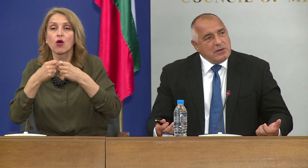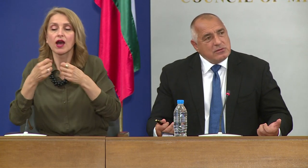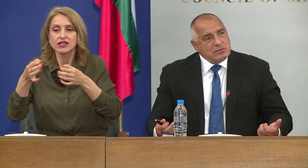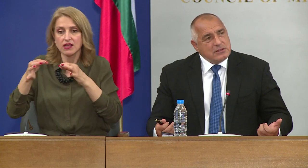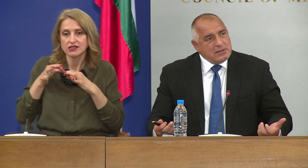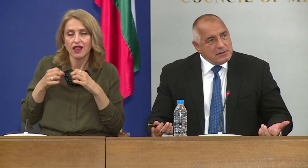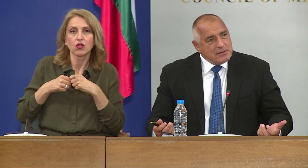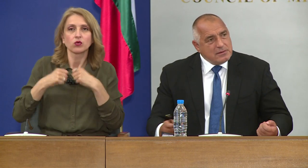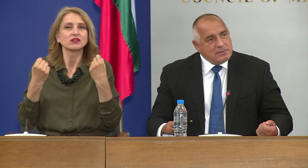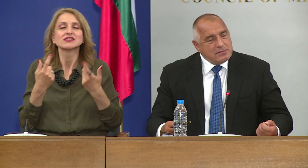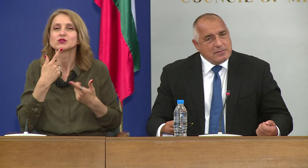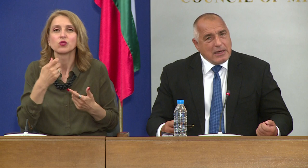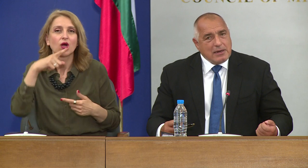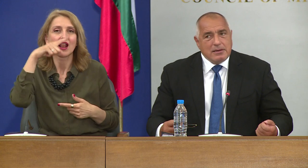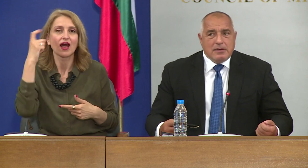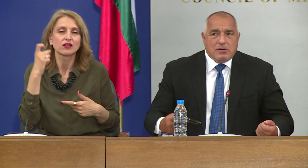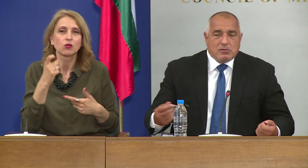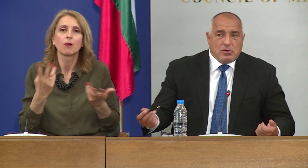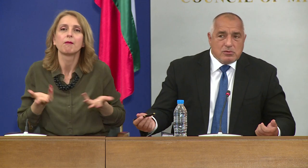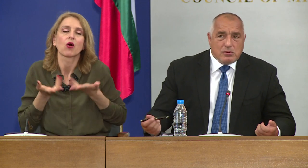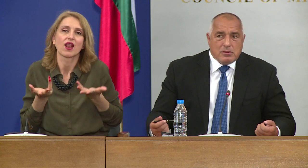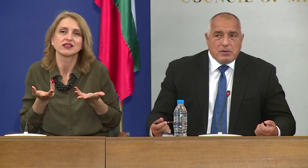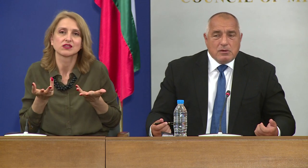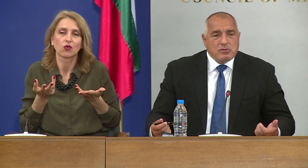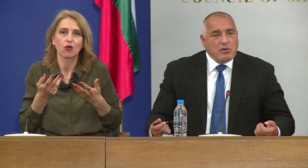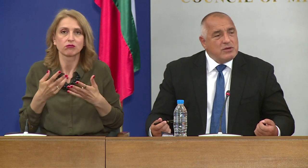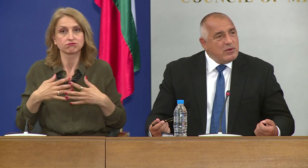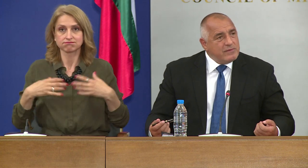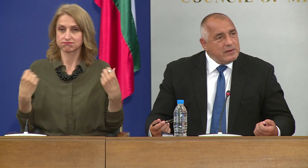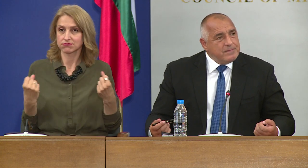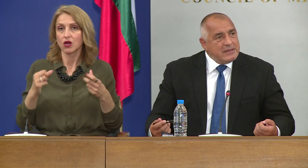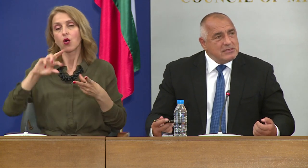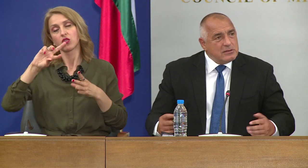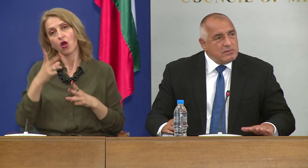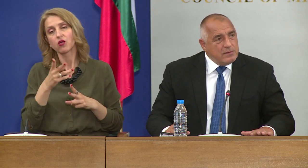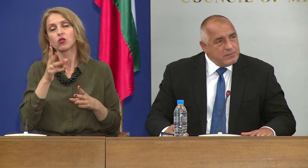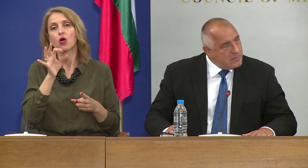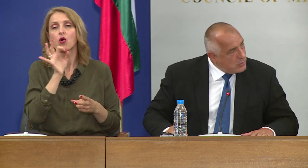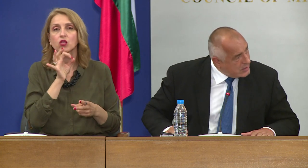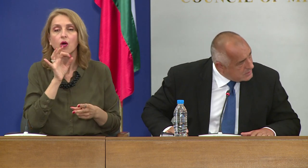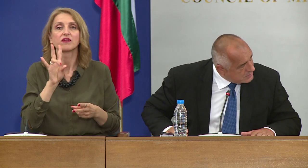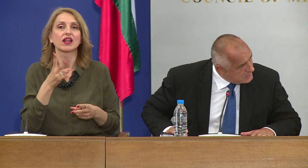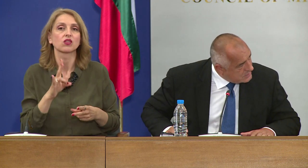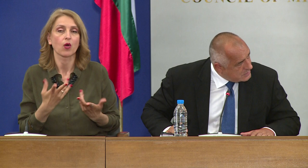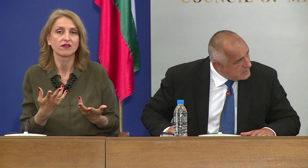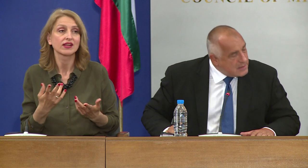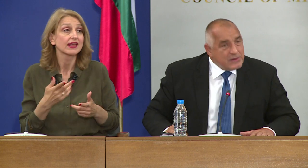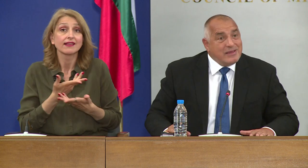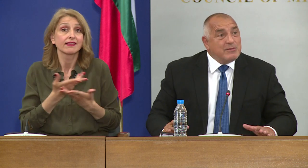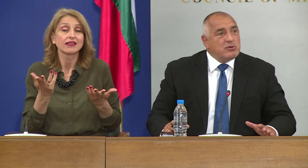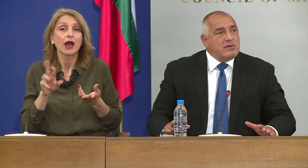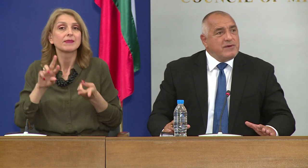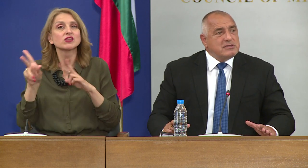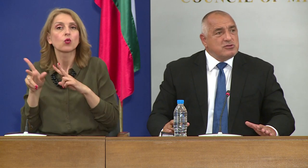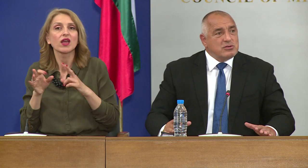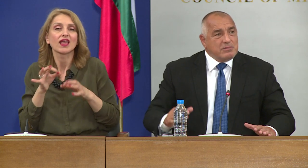-лесно лятото се кара, отколкото октомври и ноември. Моля? Няма други инфекции.